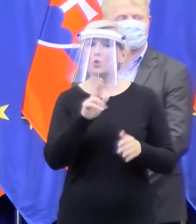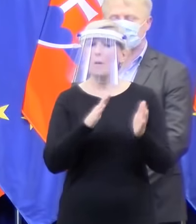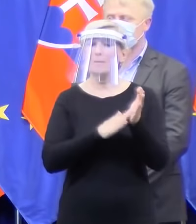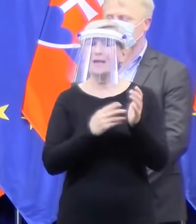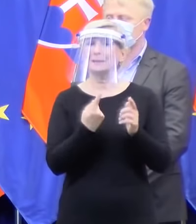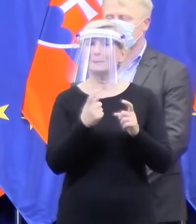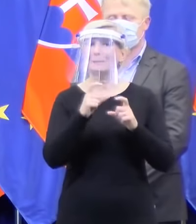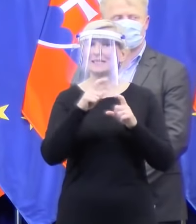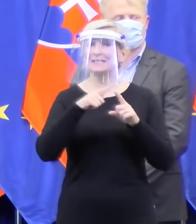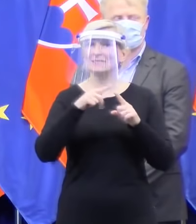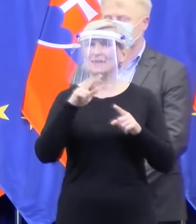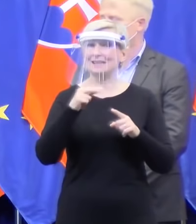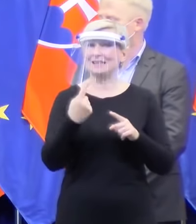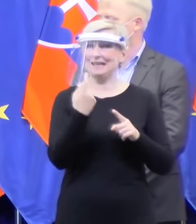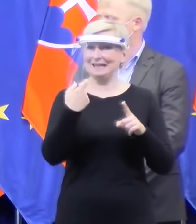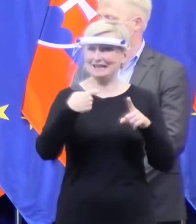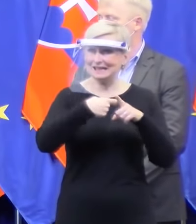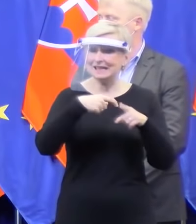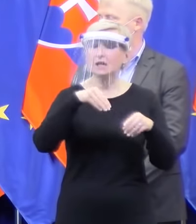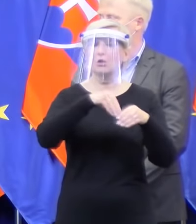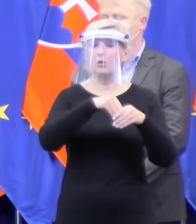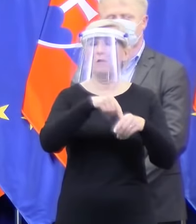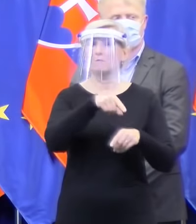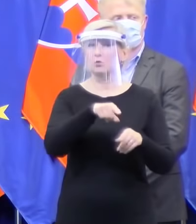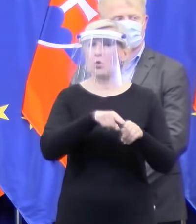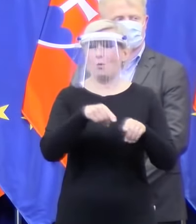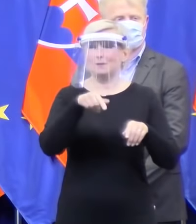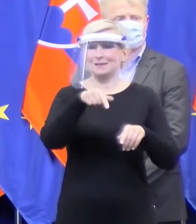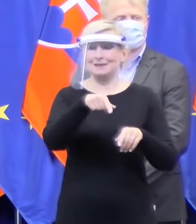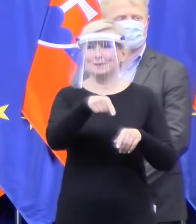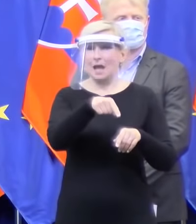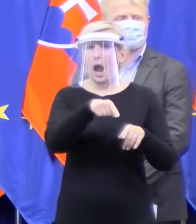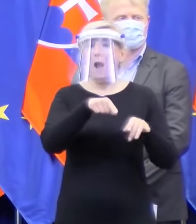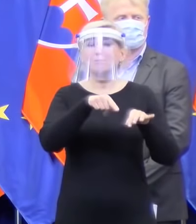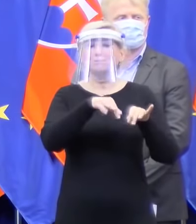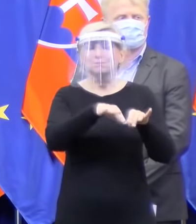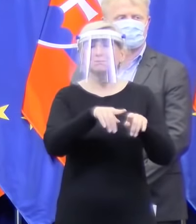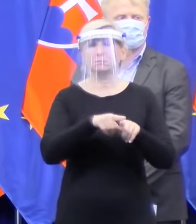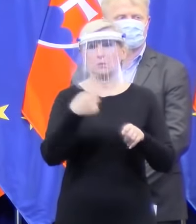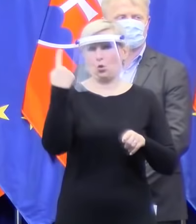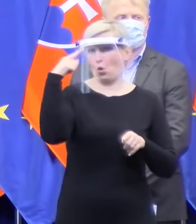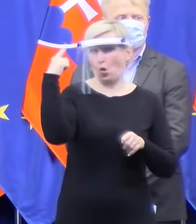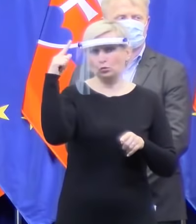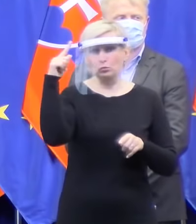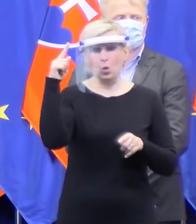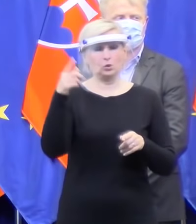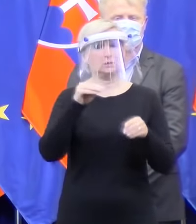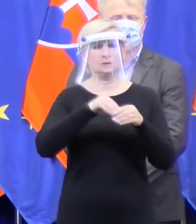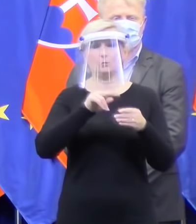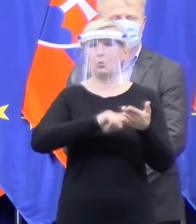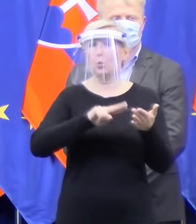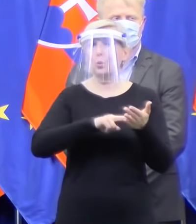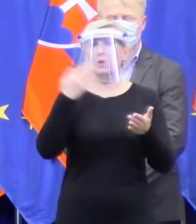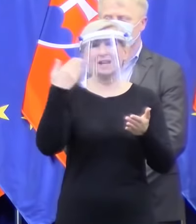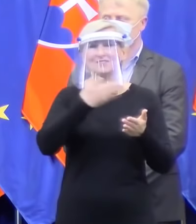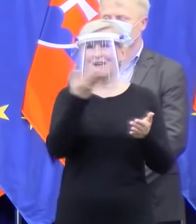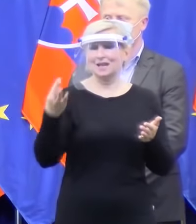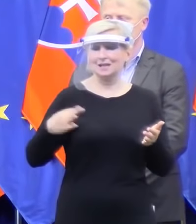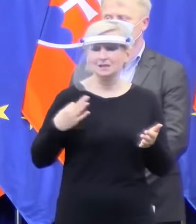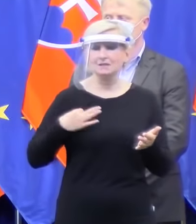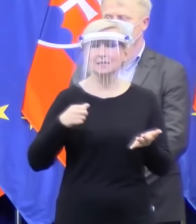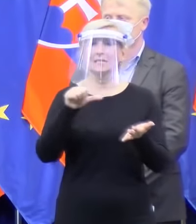sú tam naozaj dokopy všetky kapacity, ktoré... Či teda z laboratórií, Úradu verejného zdravotníctva, z Centra